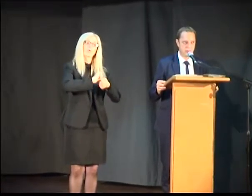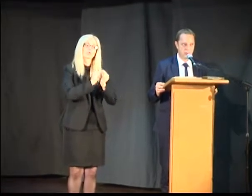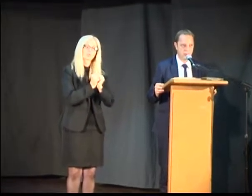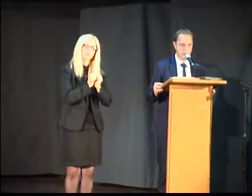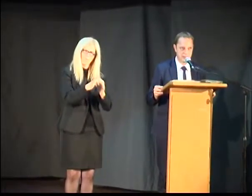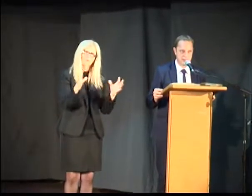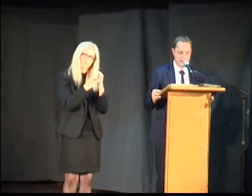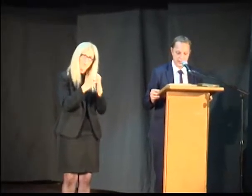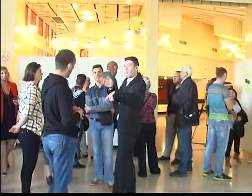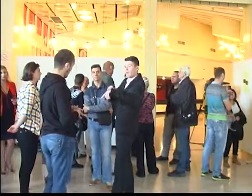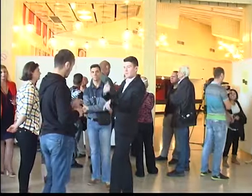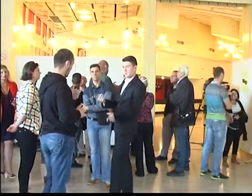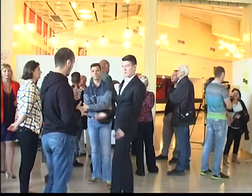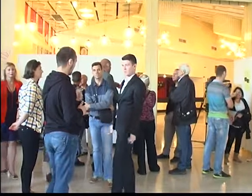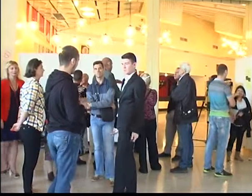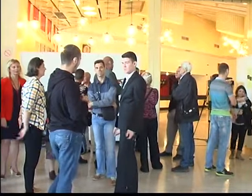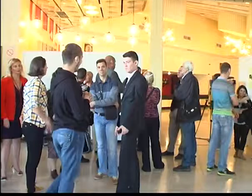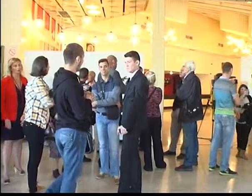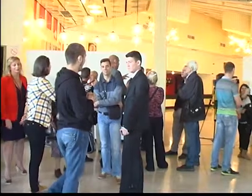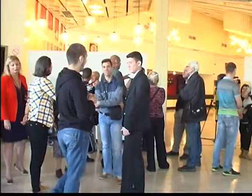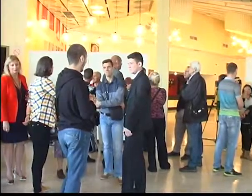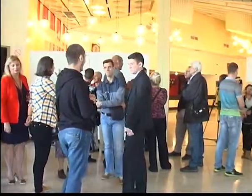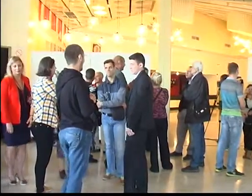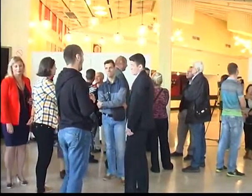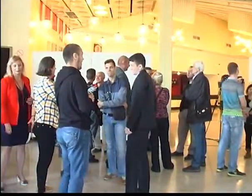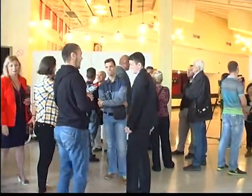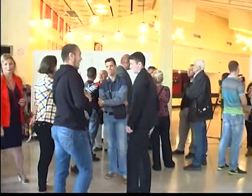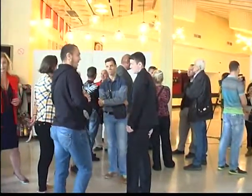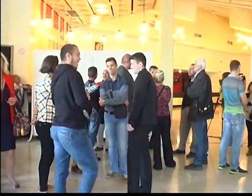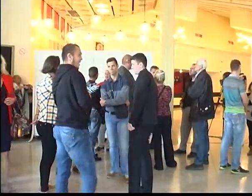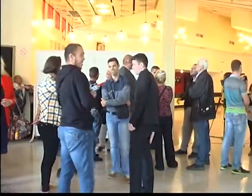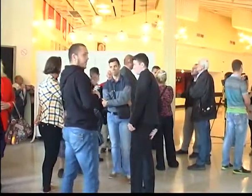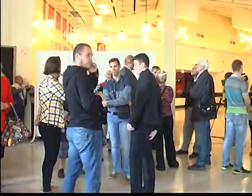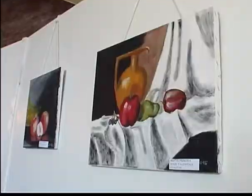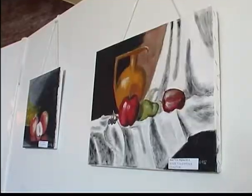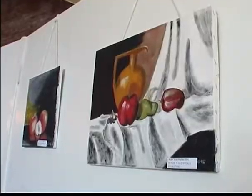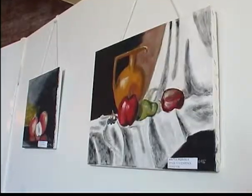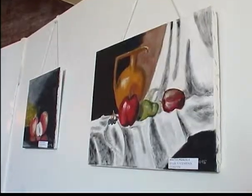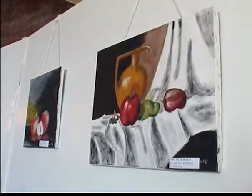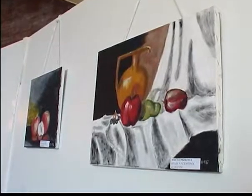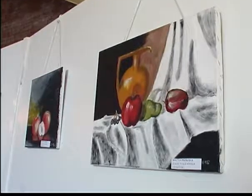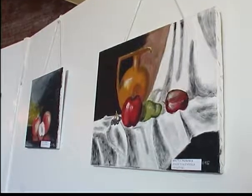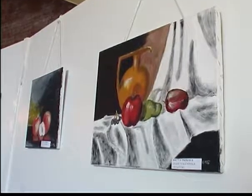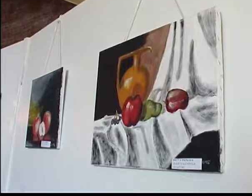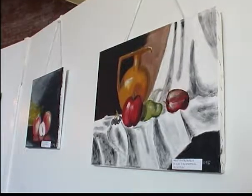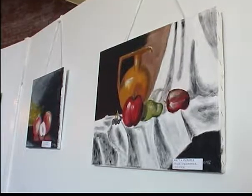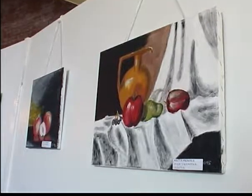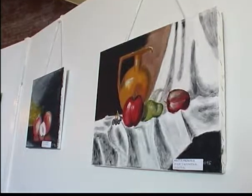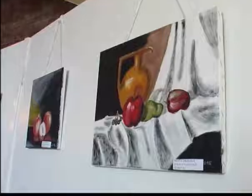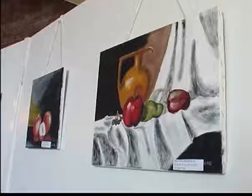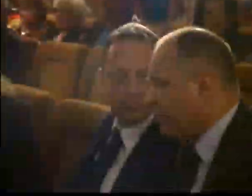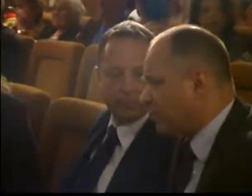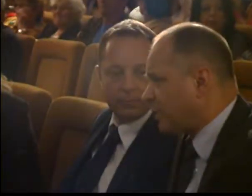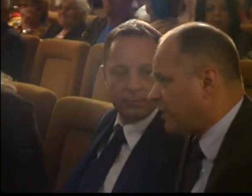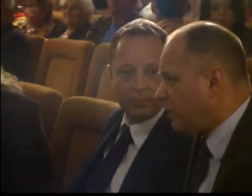građane postane bolje. Pored Akademije priređen je i kulturno-umetnički program, kao i izložba slika gluvih akademskih slikara